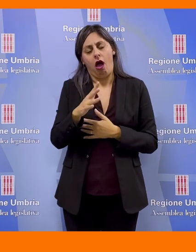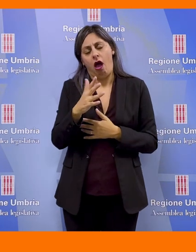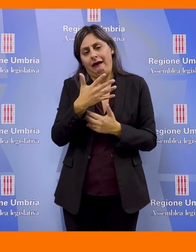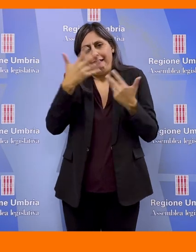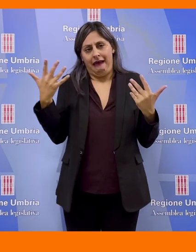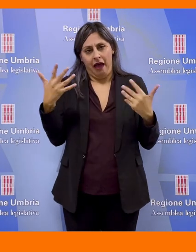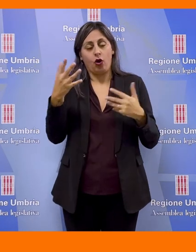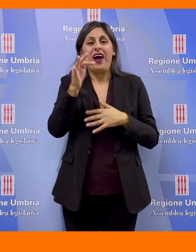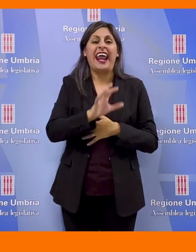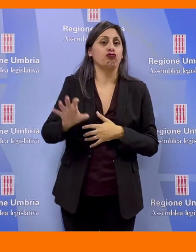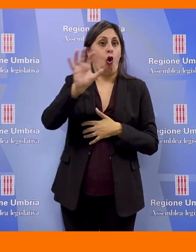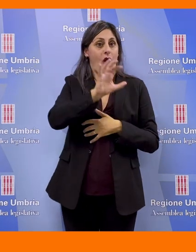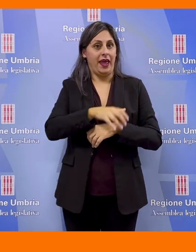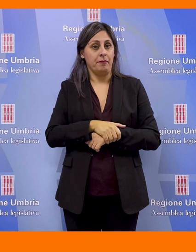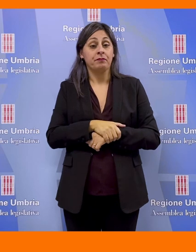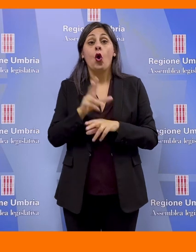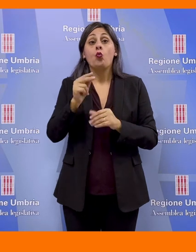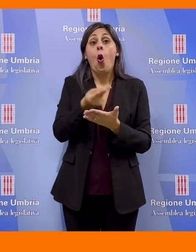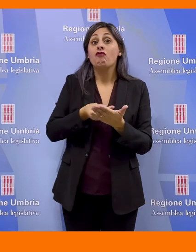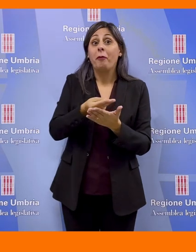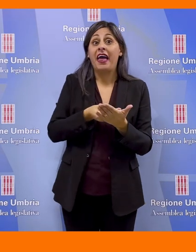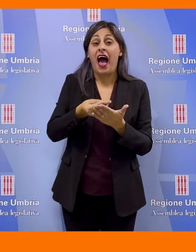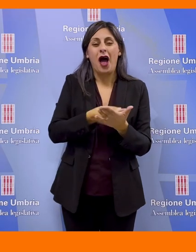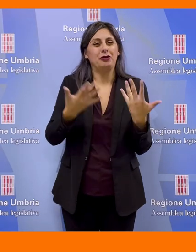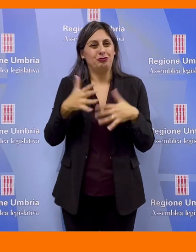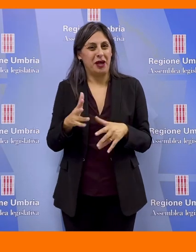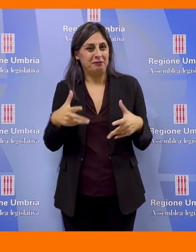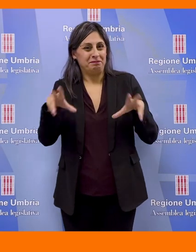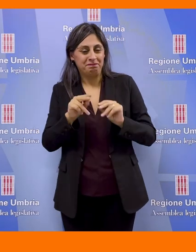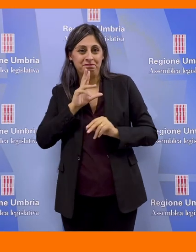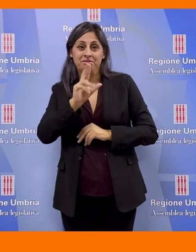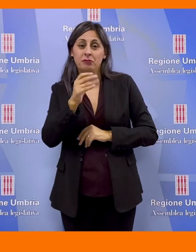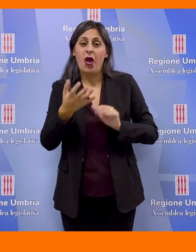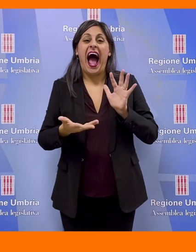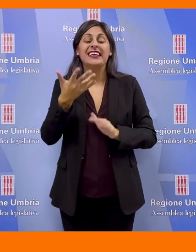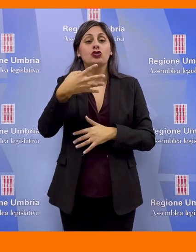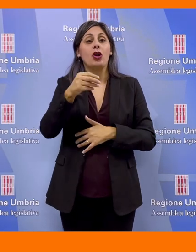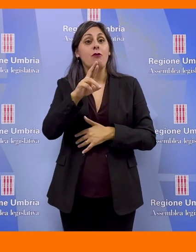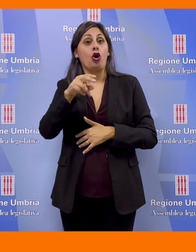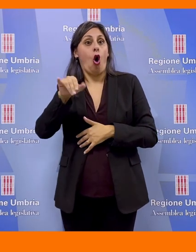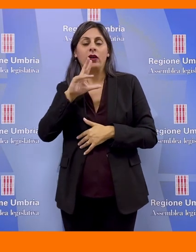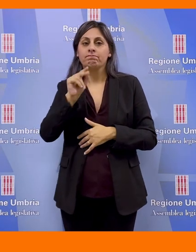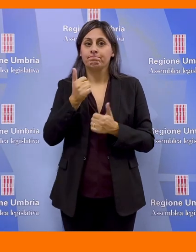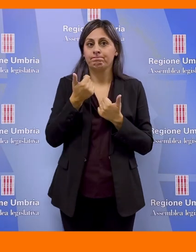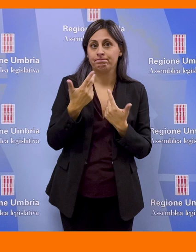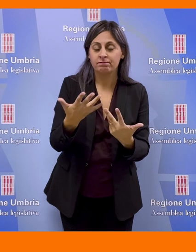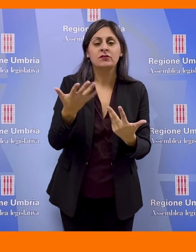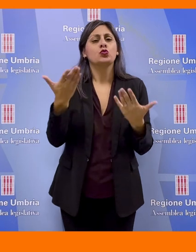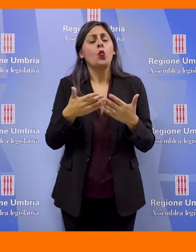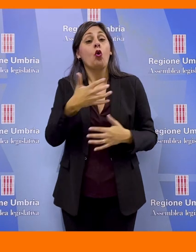idonee del territorio regionale. Il nuovo piano, come è stato più volte sottolineato dall'assessore Roberto Morroni, nasce